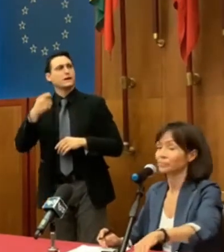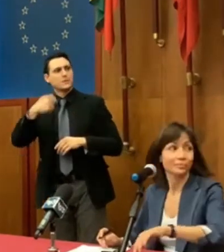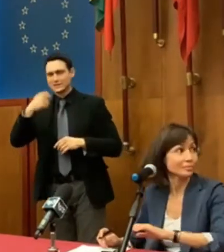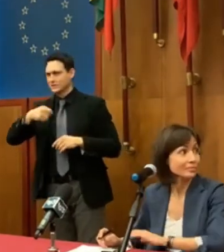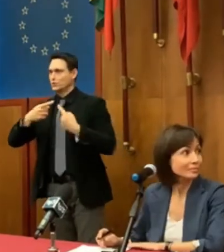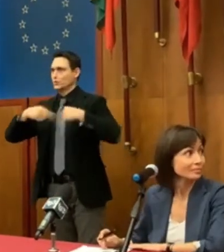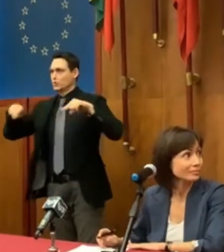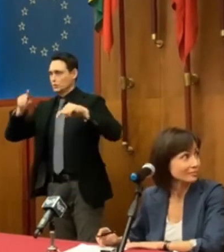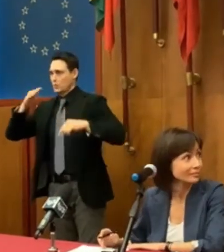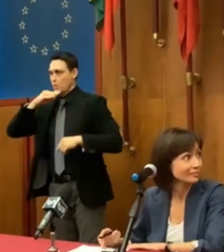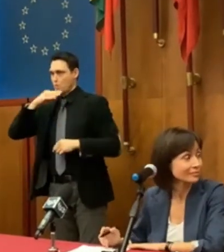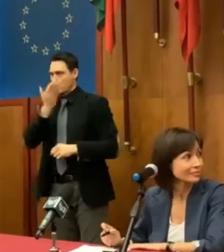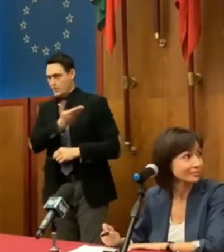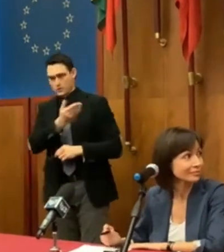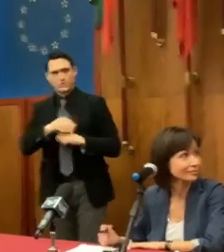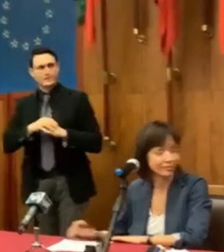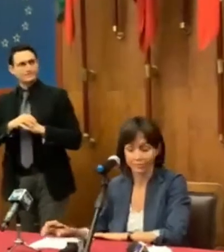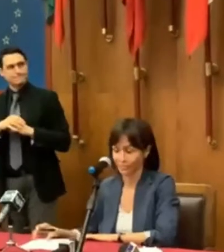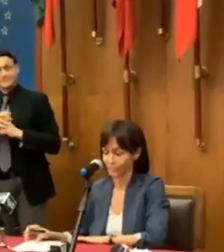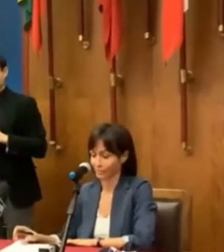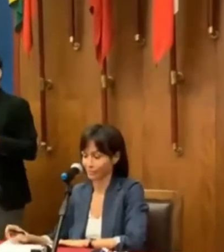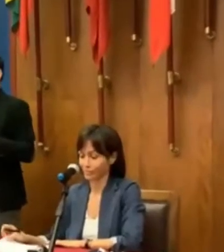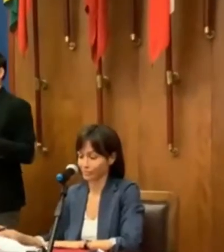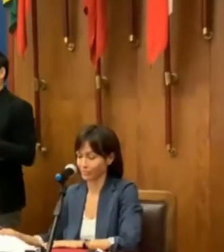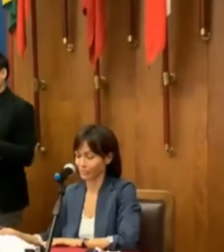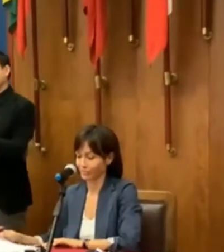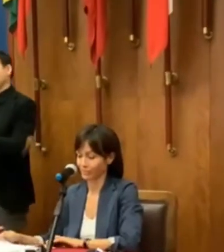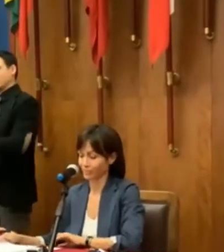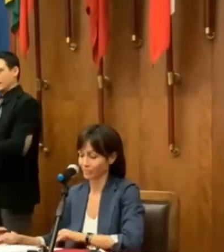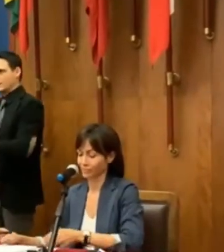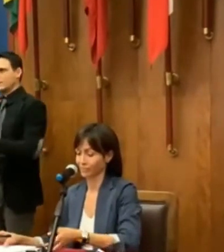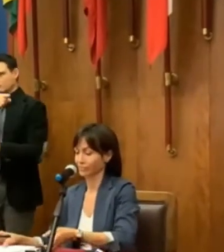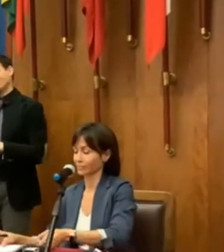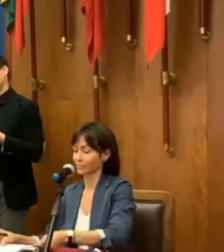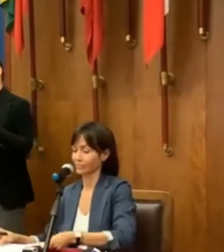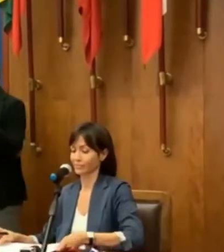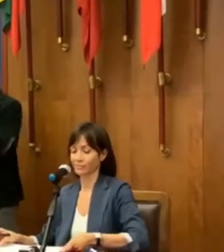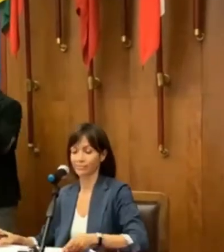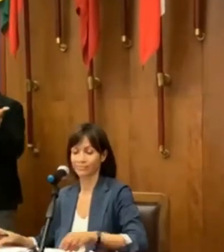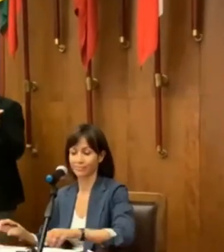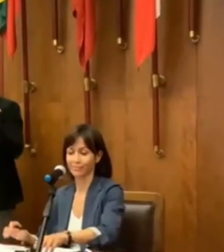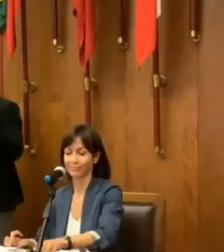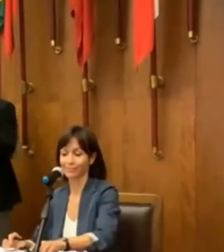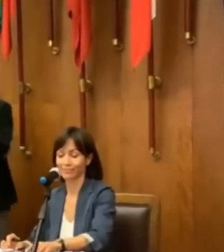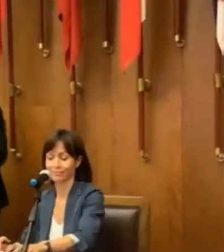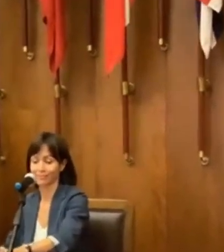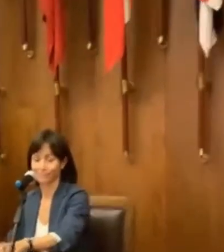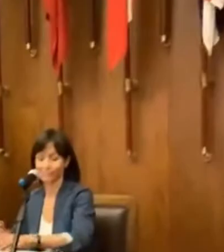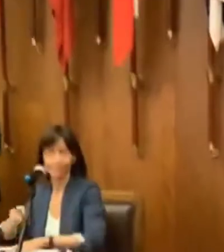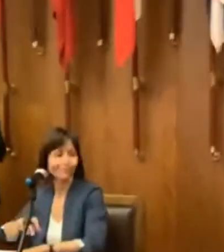Comunale prima di rispondere vuole portare il saluto del Consiglio Comunale al Ministro, l